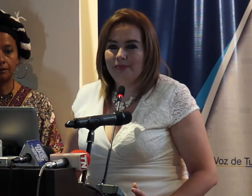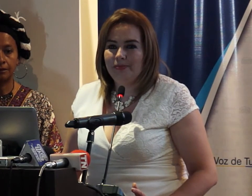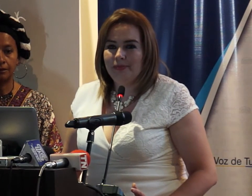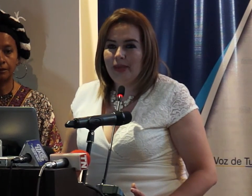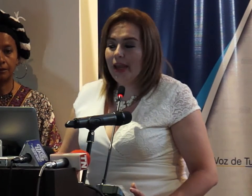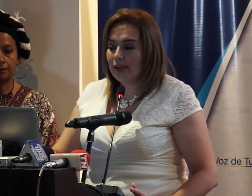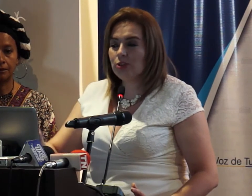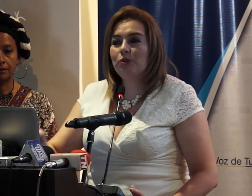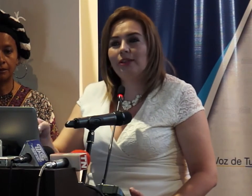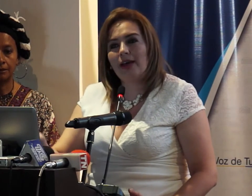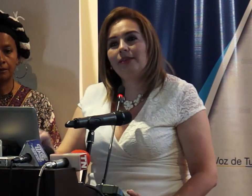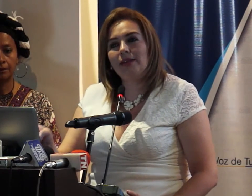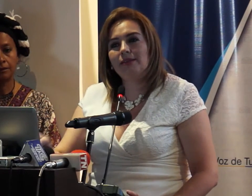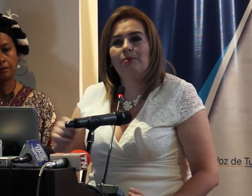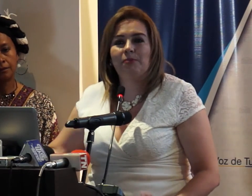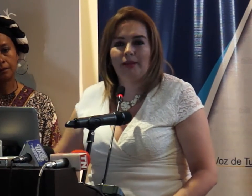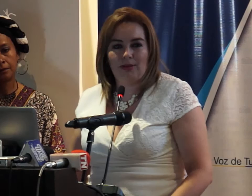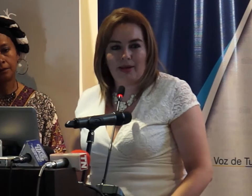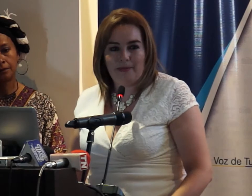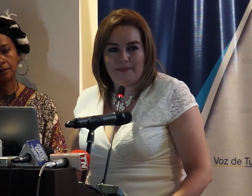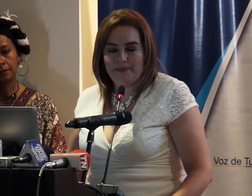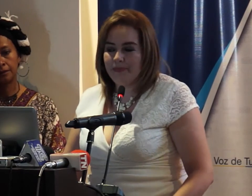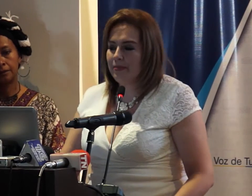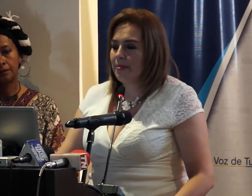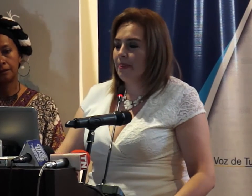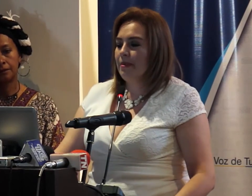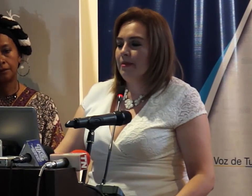en estos porcentajes que les estamos planteando acá